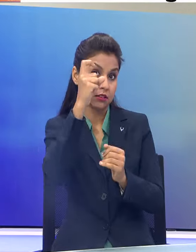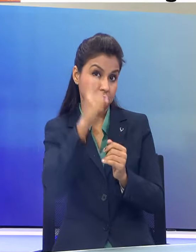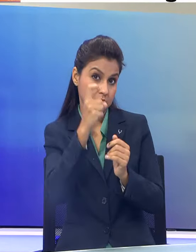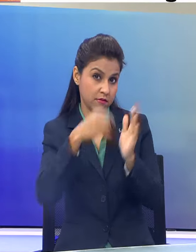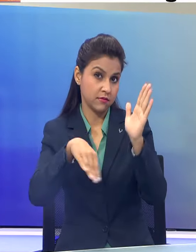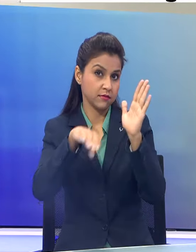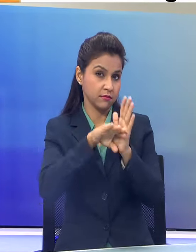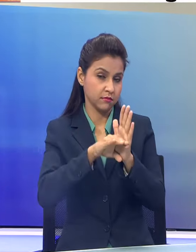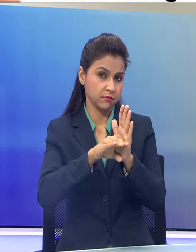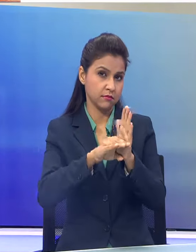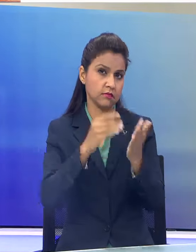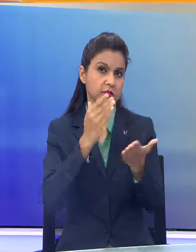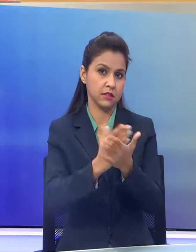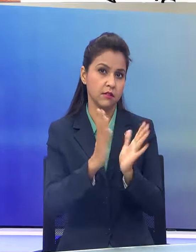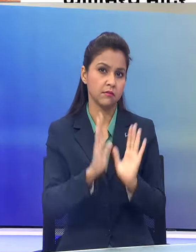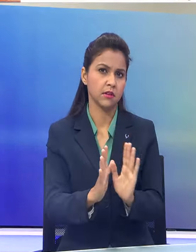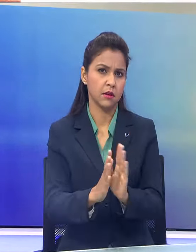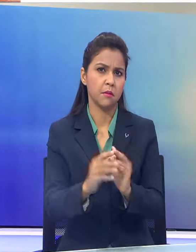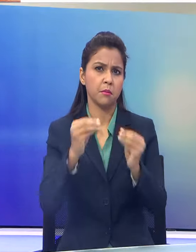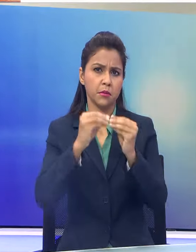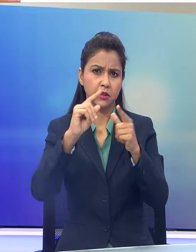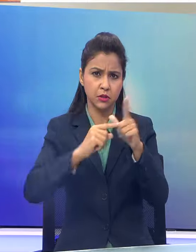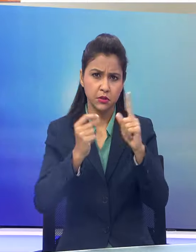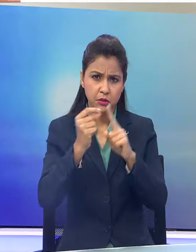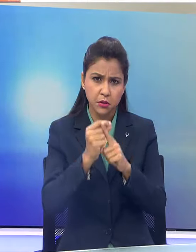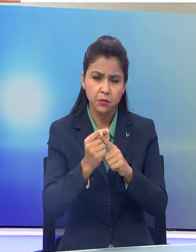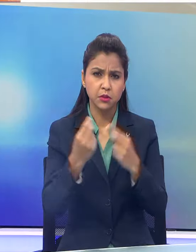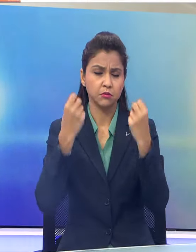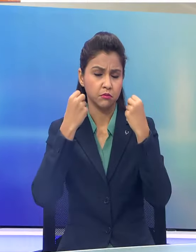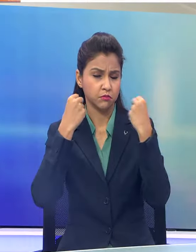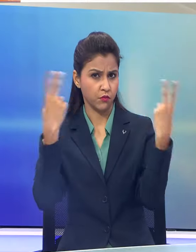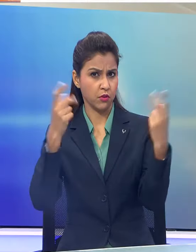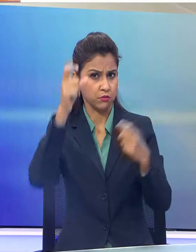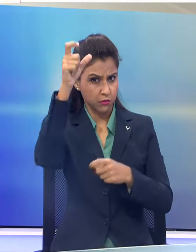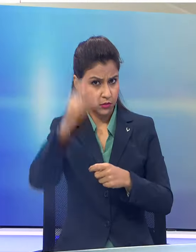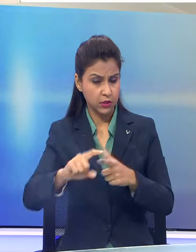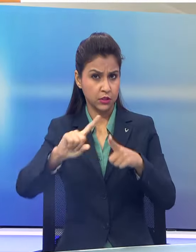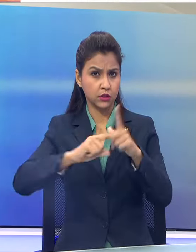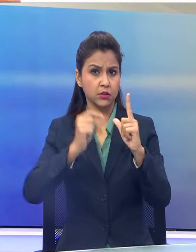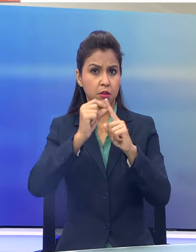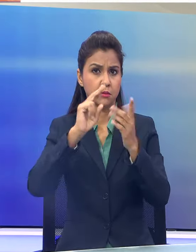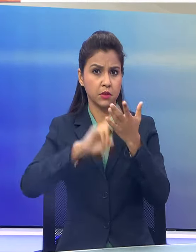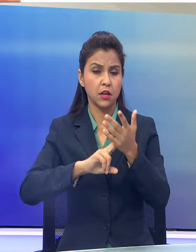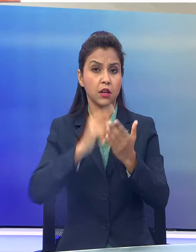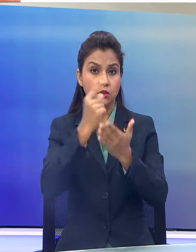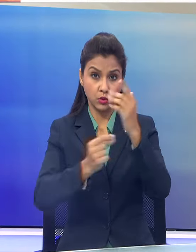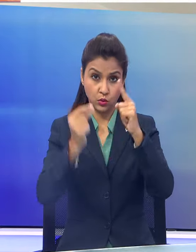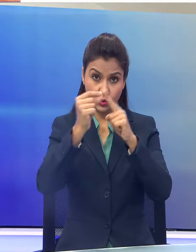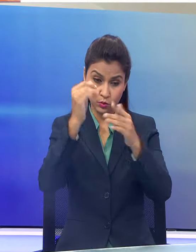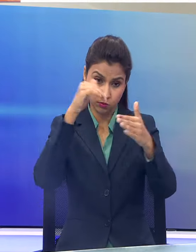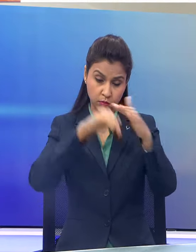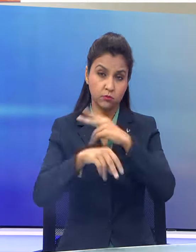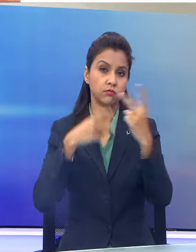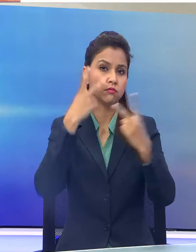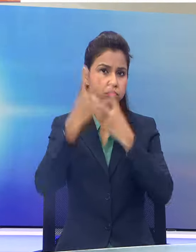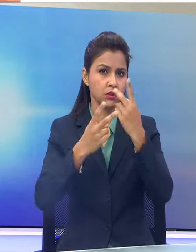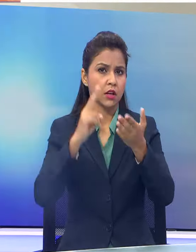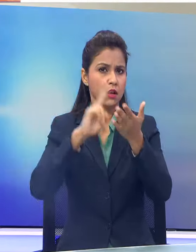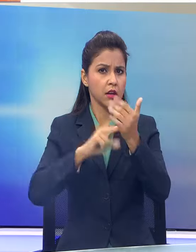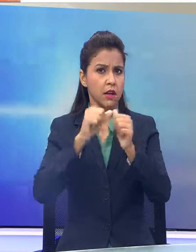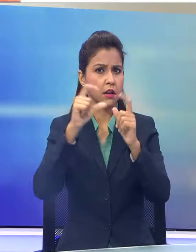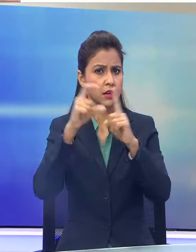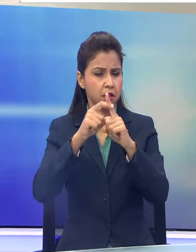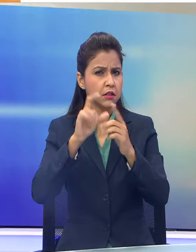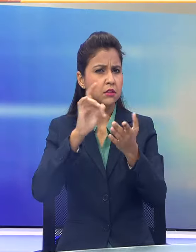बीजेपे की स्टार प्रचार को में शुमार पार्ठिय अध्यक्ष जेपी नड़ा आज उत्तर प्रदेश के वारण असी दोरे पर रहेंगे नड़ा आज